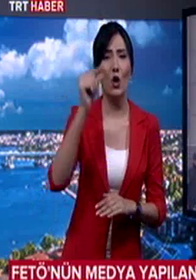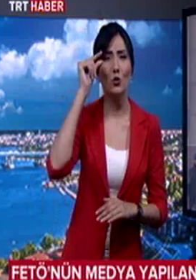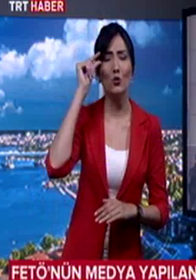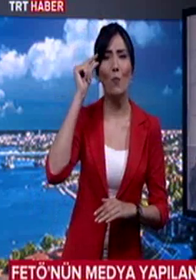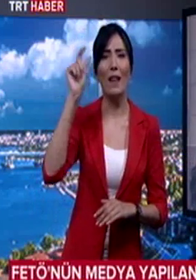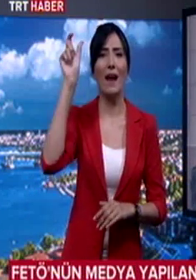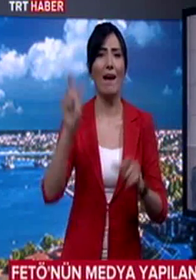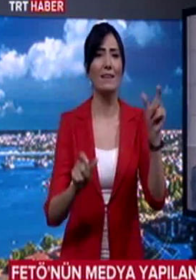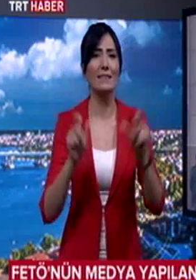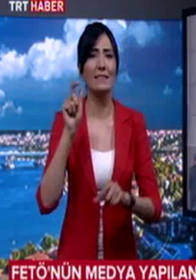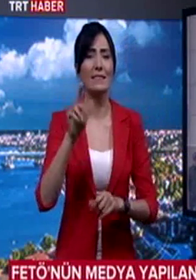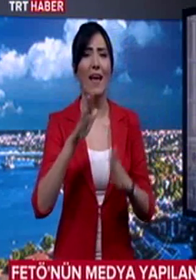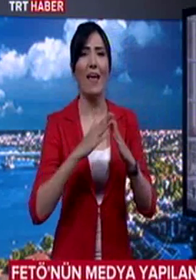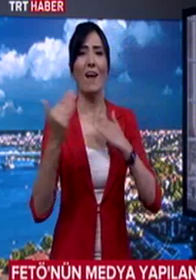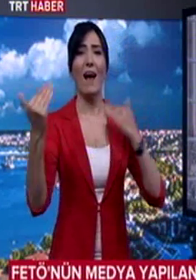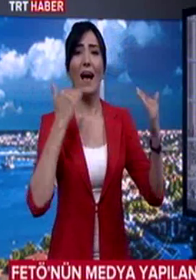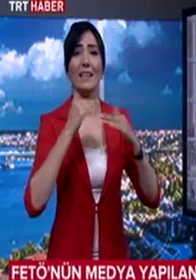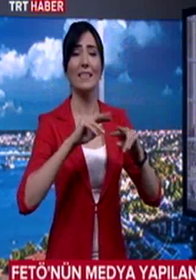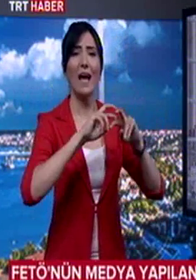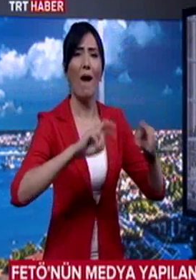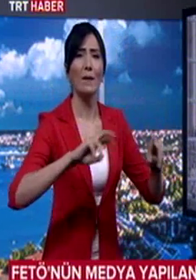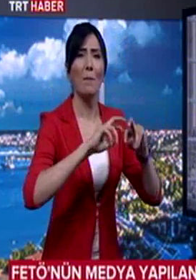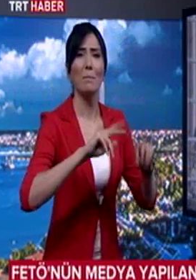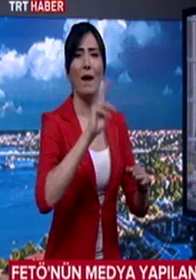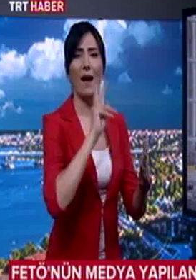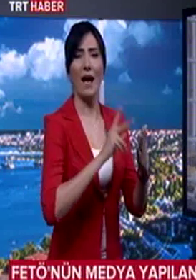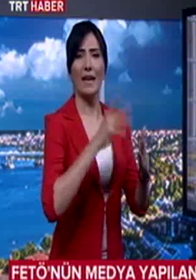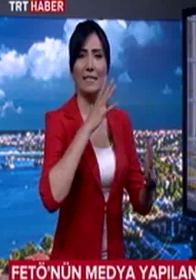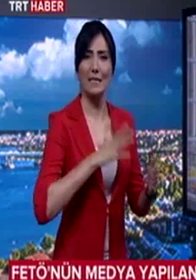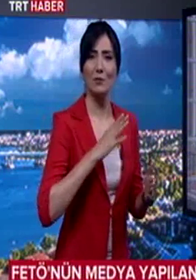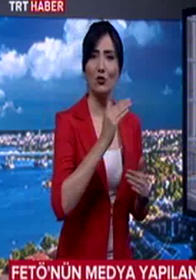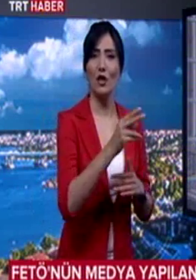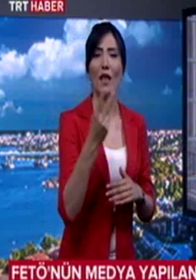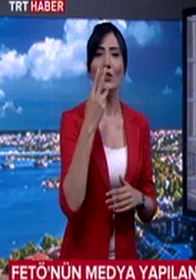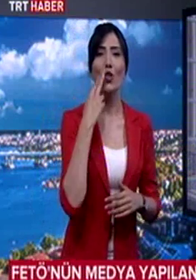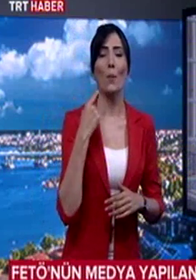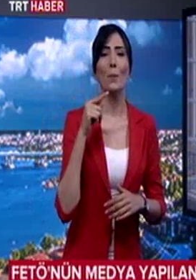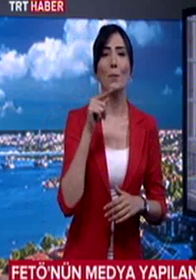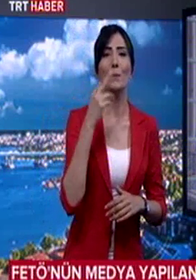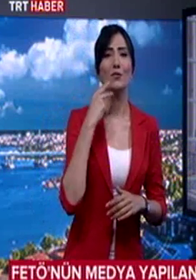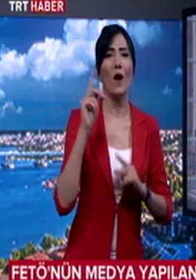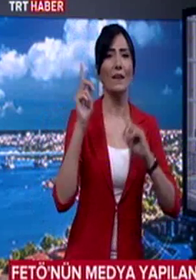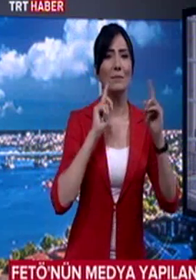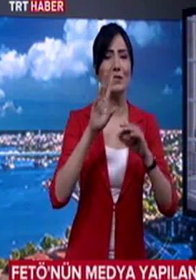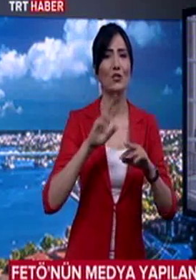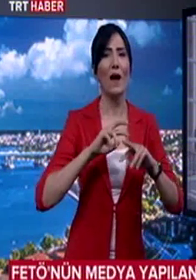şüpheliler hakkında ikametlerinde arama kararı talep etmesi üzerine nöbetçi hakimlikçe